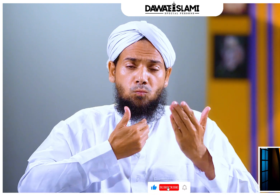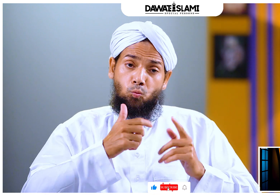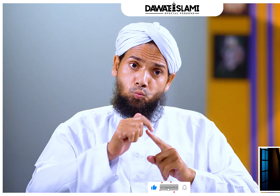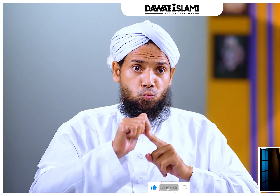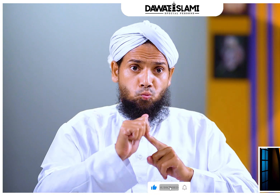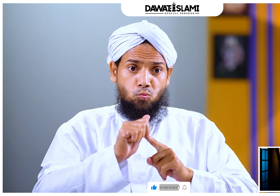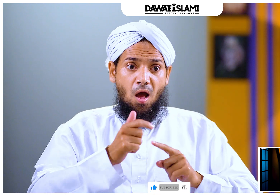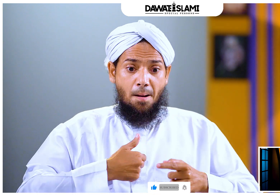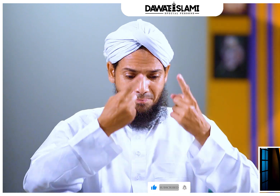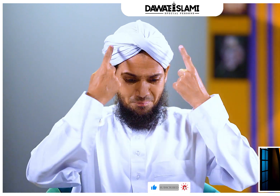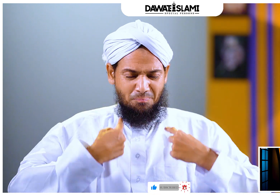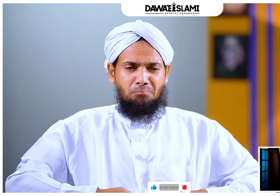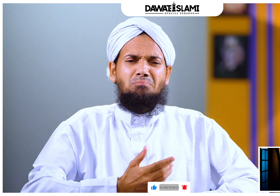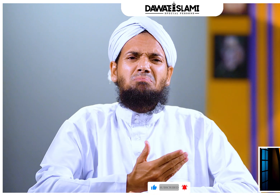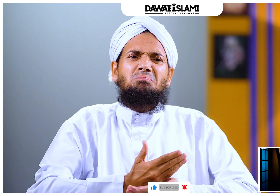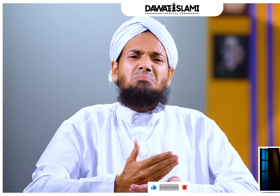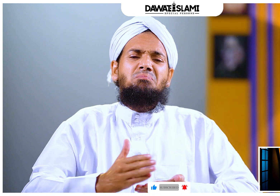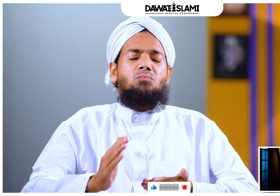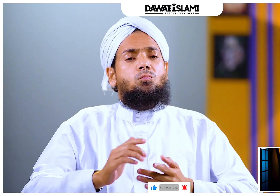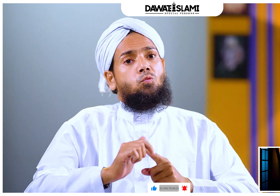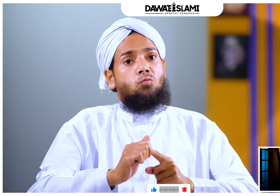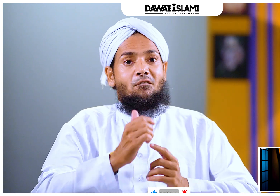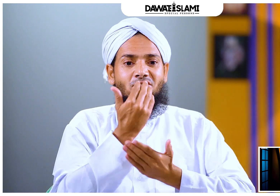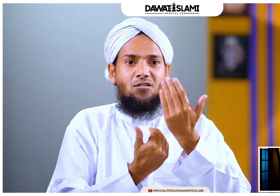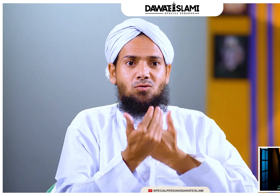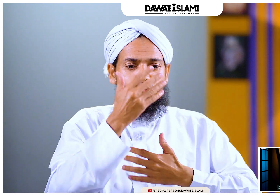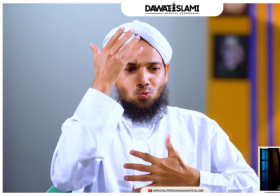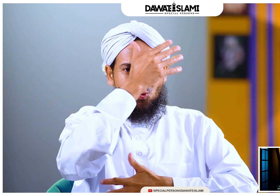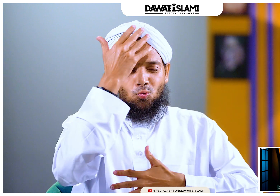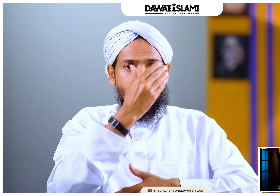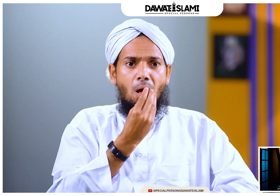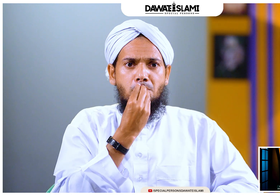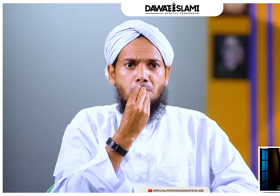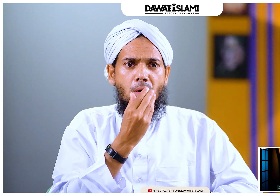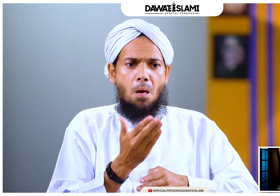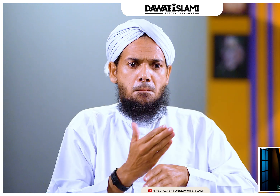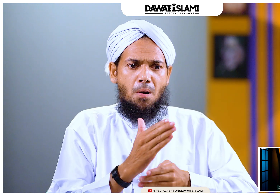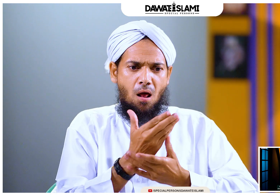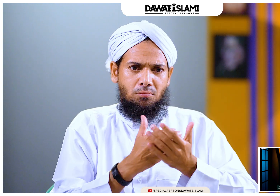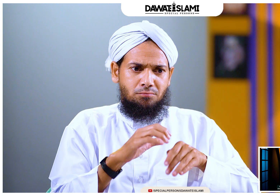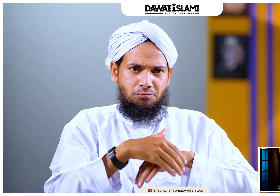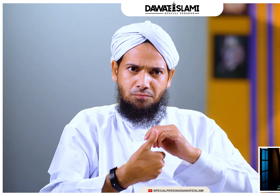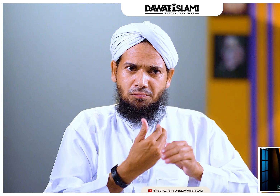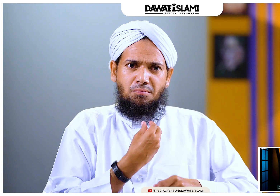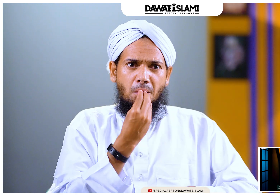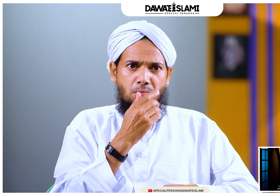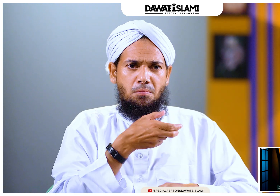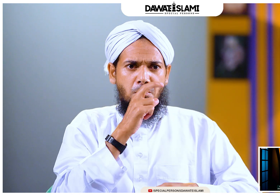ہے کہ وہ کس طرح اپنی صفائی ستھرائی کا خیال رکھ سکتے ہیں وضو، غسل، کھانے پینے سے پہلے ہاتھ مدھونا یہ سب